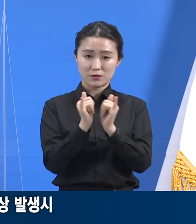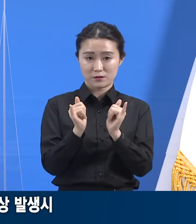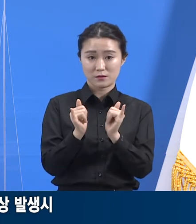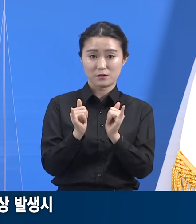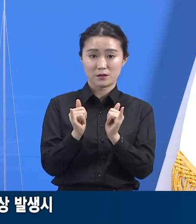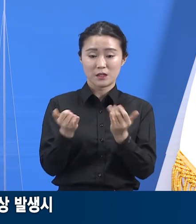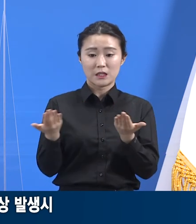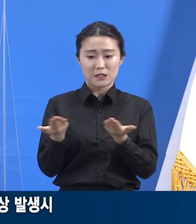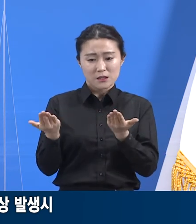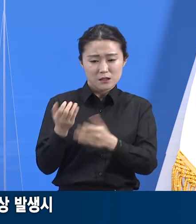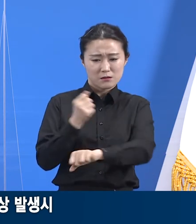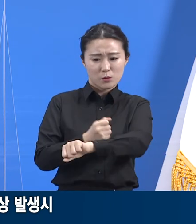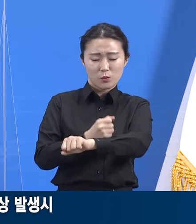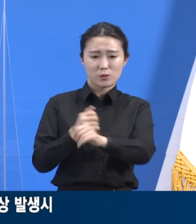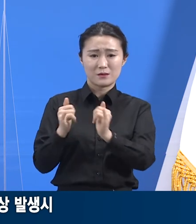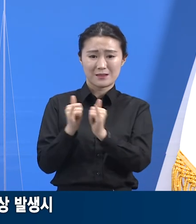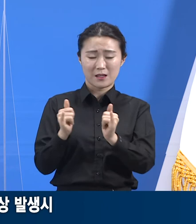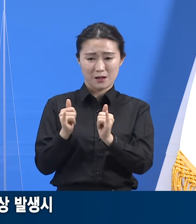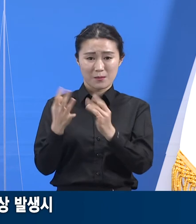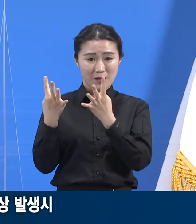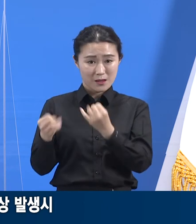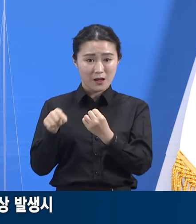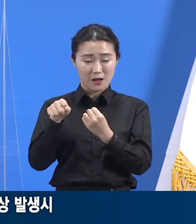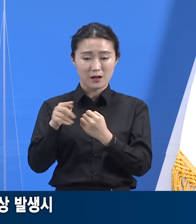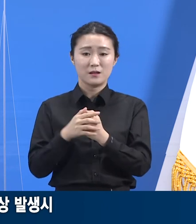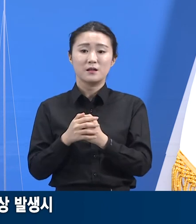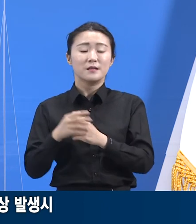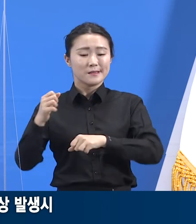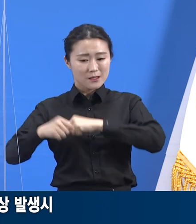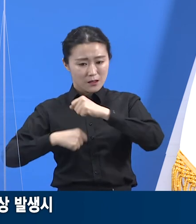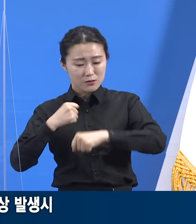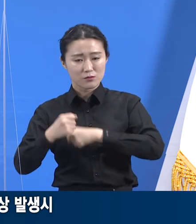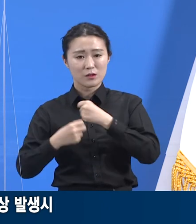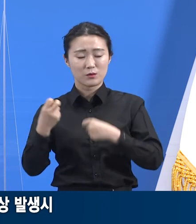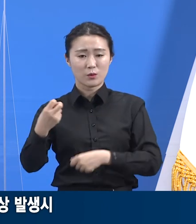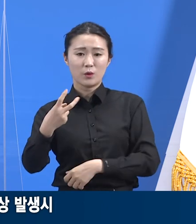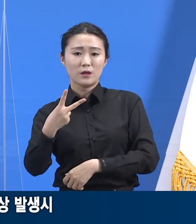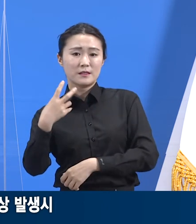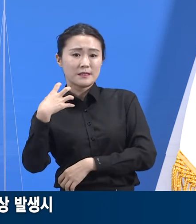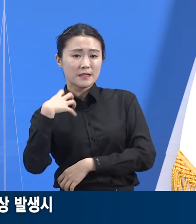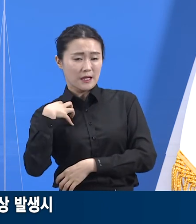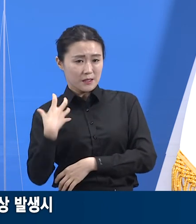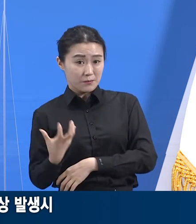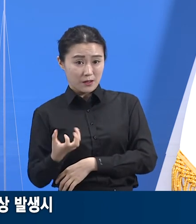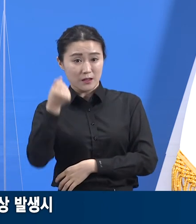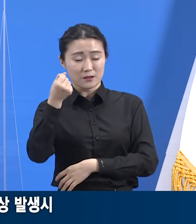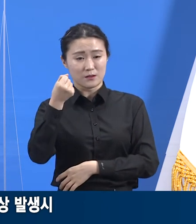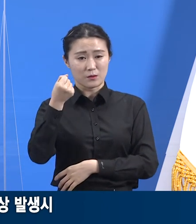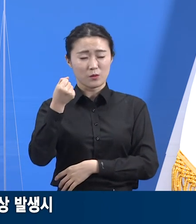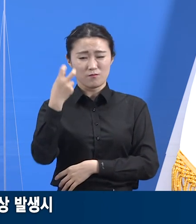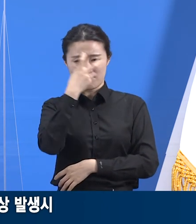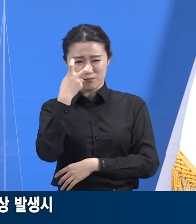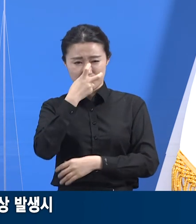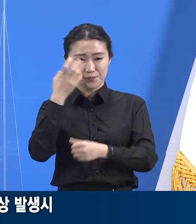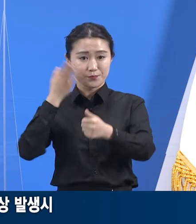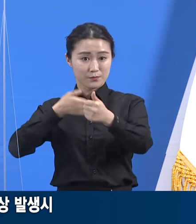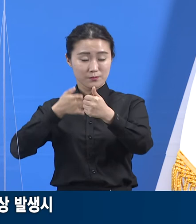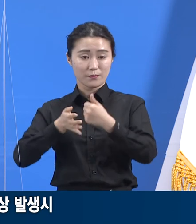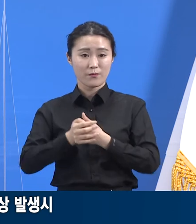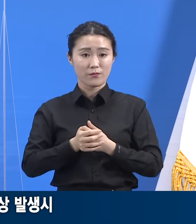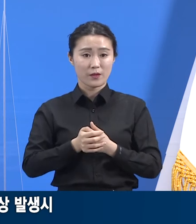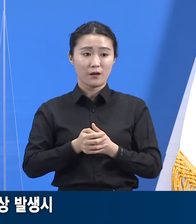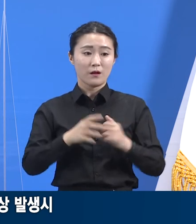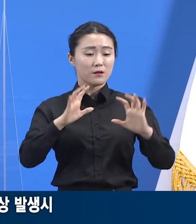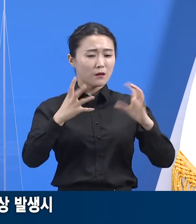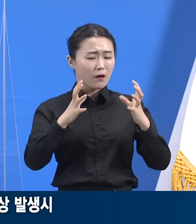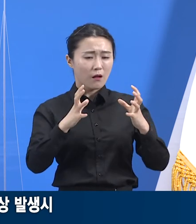사업장 방역에 최선을 다해 주십시오. 국적에 상관없이 모든 직원들이 위심 증상이 발생할 경우